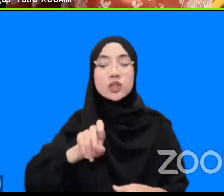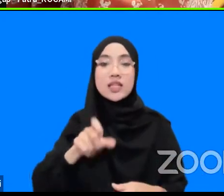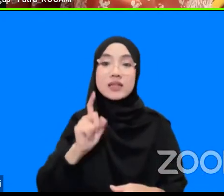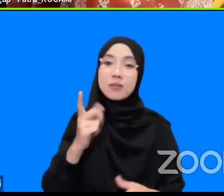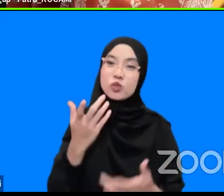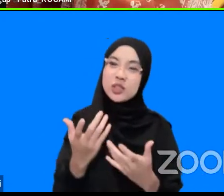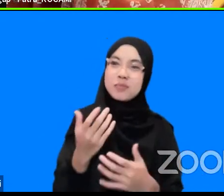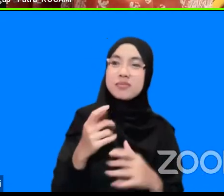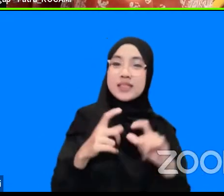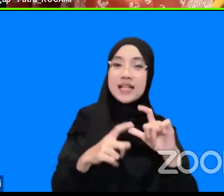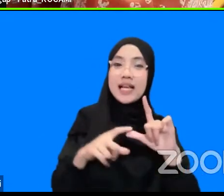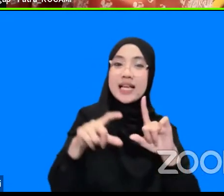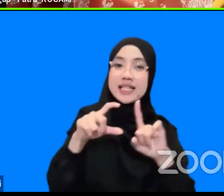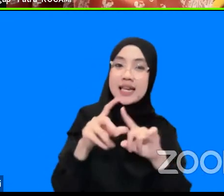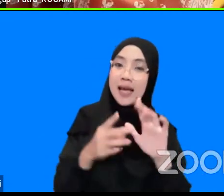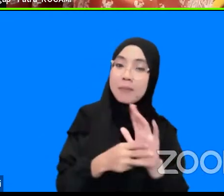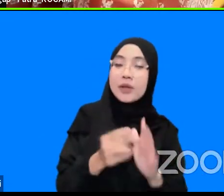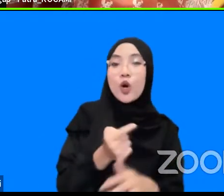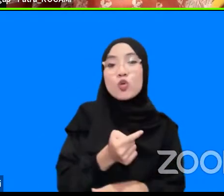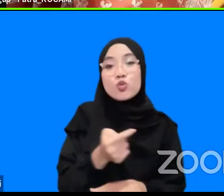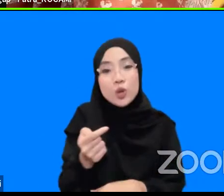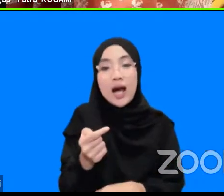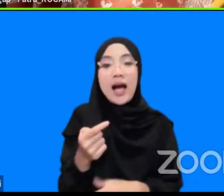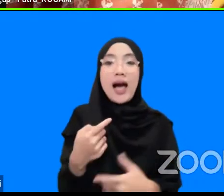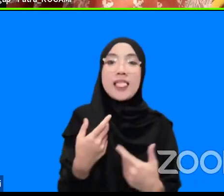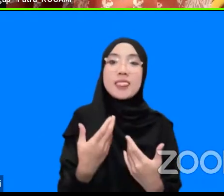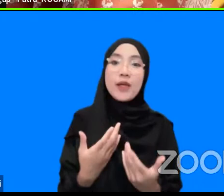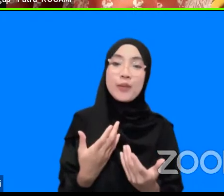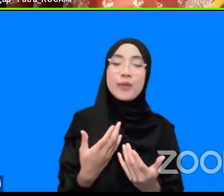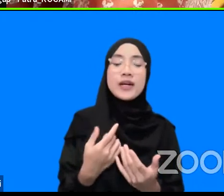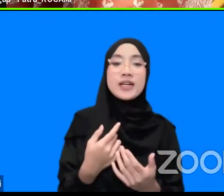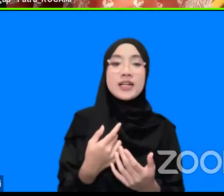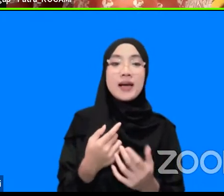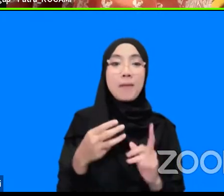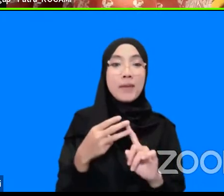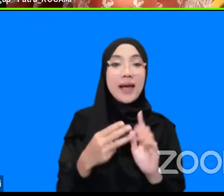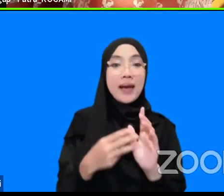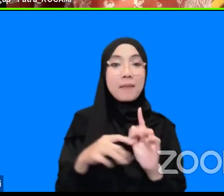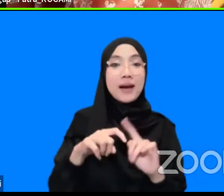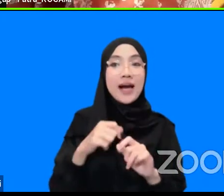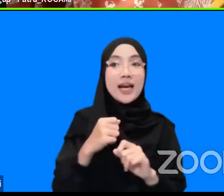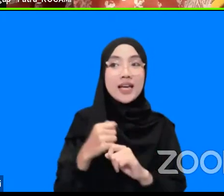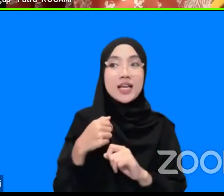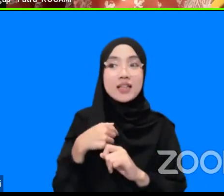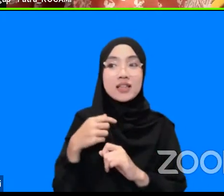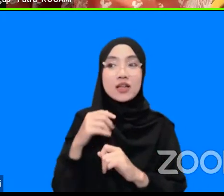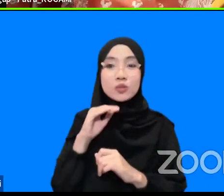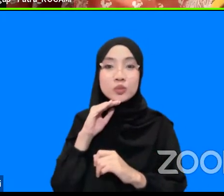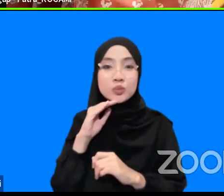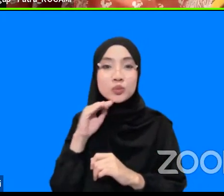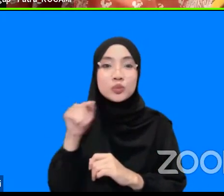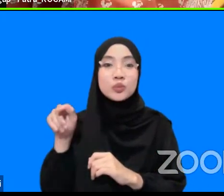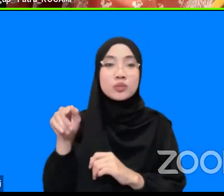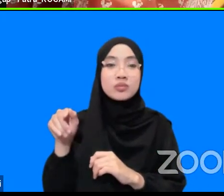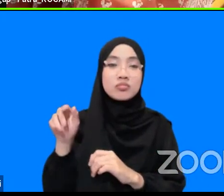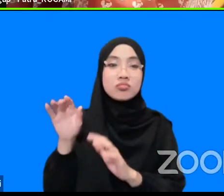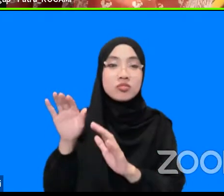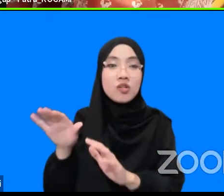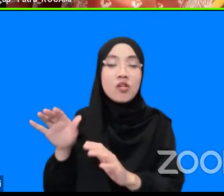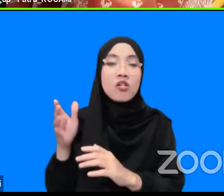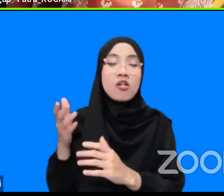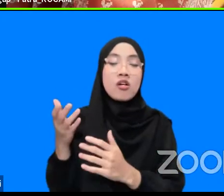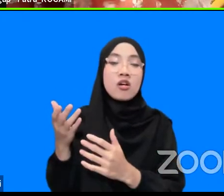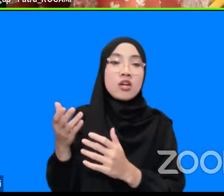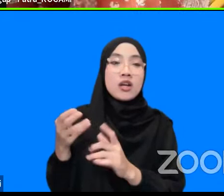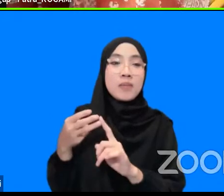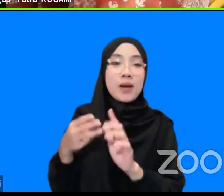kekurangan SDMK kita tidak bisa bisa mengandalkan BMKG saya saja sebagai yang punya apa yang dalam hal